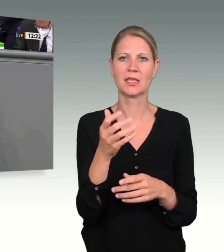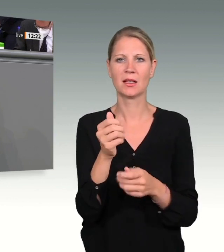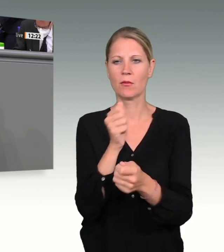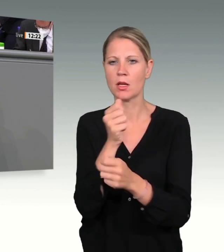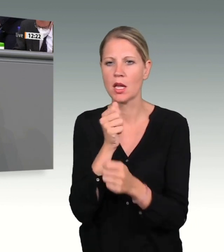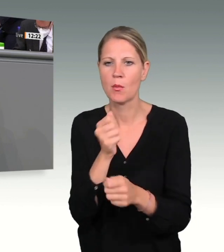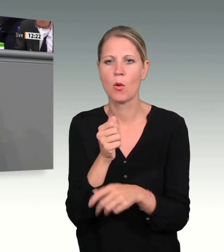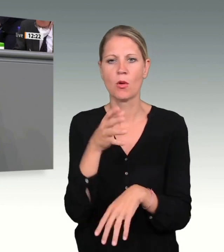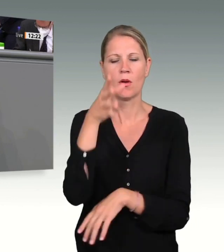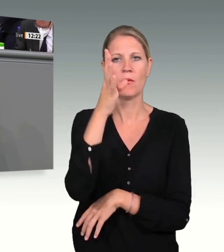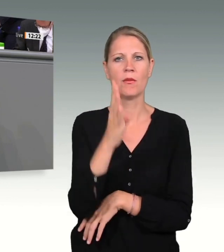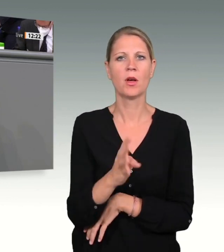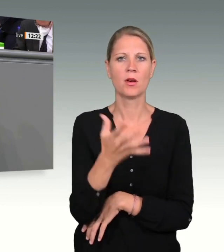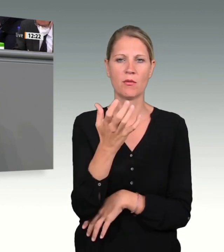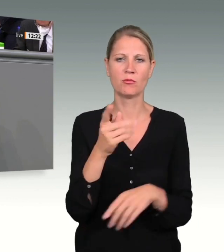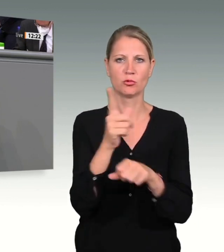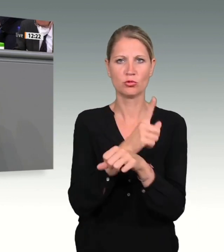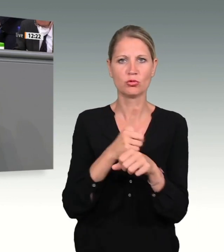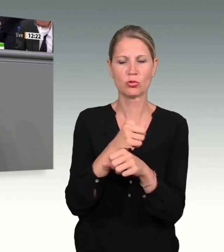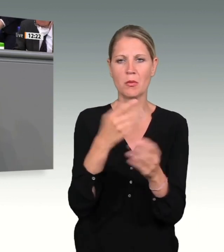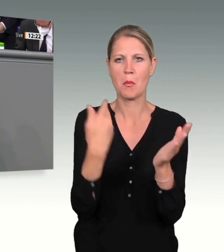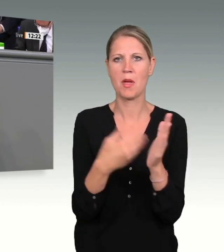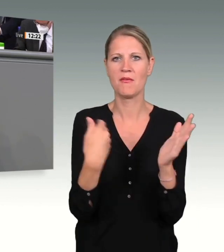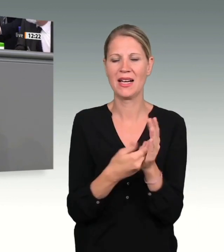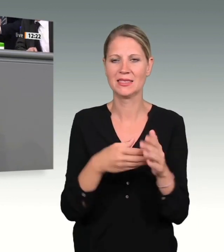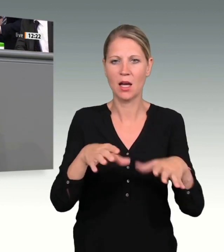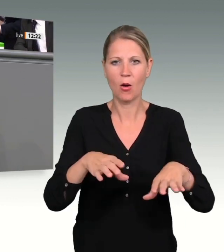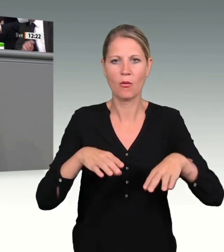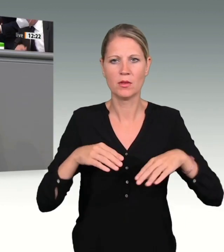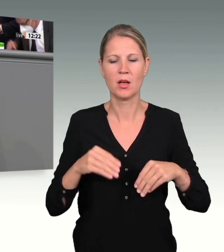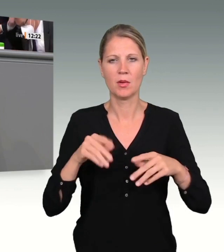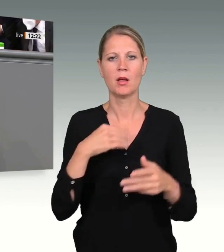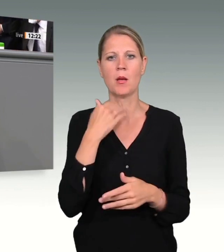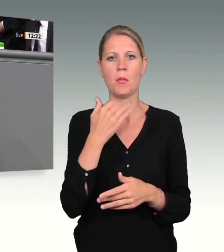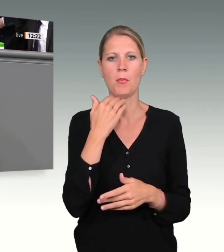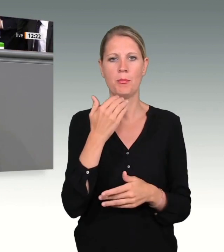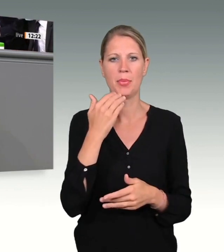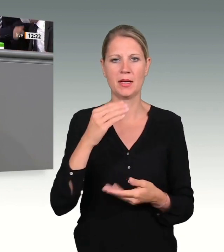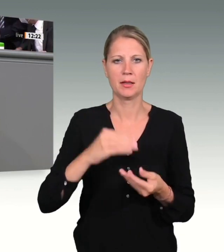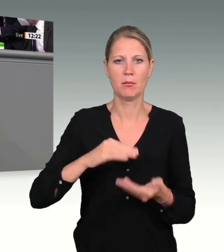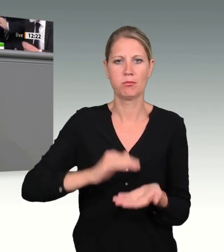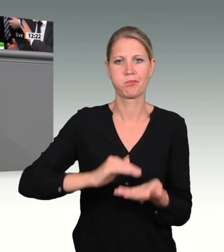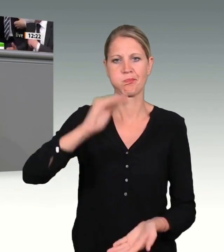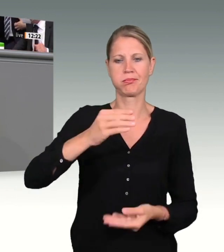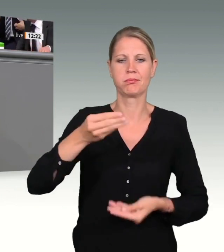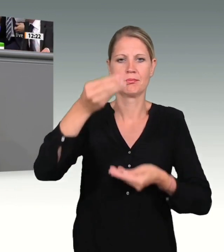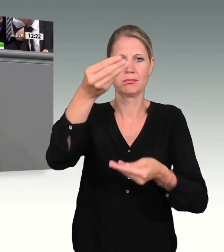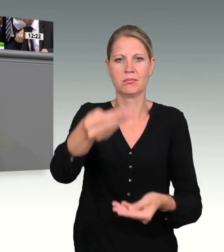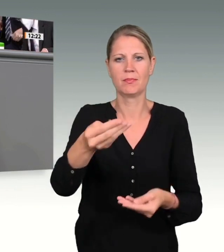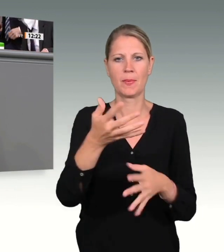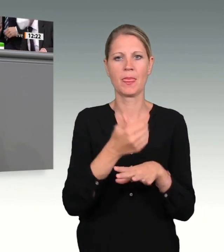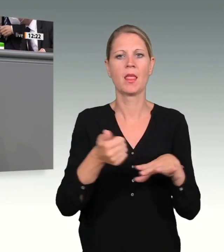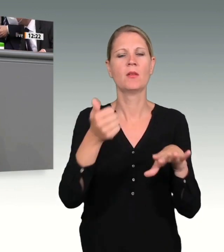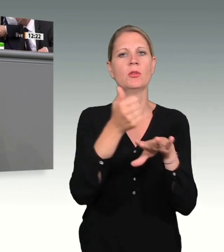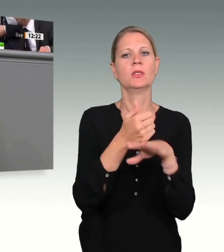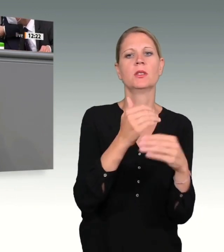umfangreichen Bericht vorgelegt, den der Vorsitzende des Ausschusses, der Herr Kollege Gröler, am Montag dem Herrn Bundestagspräsidenten übergeben